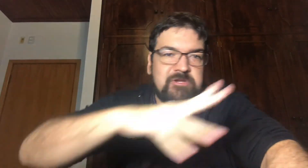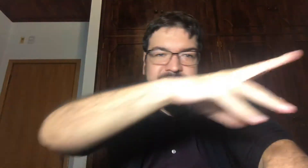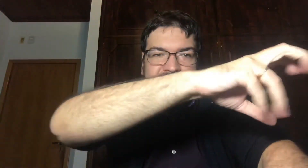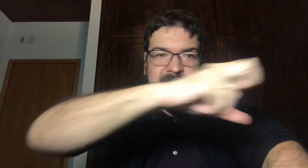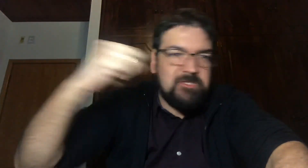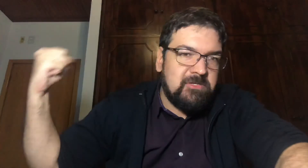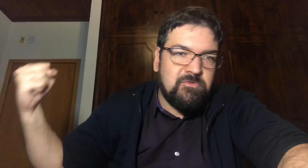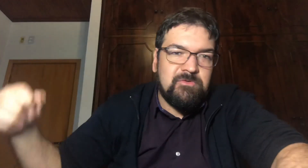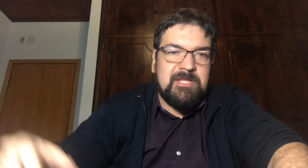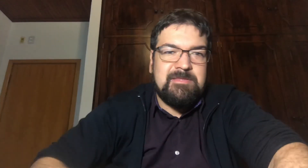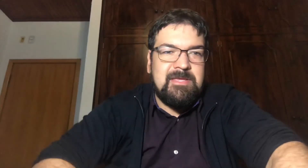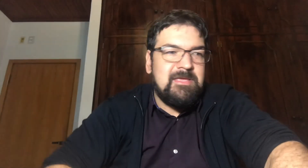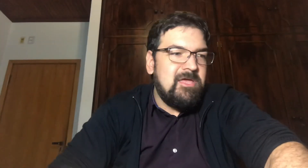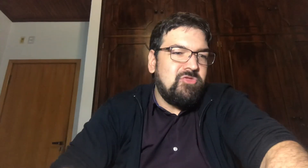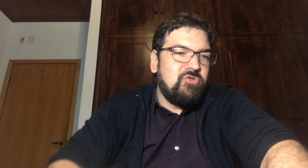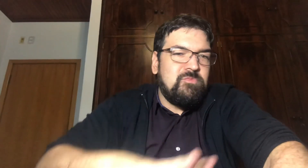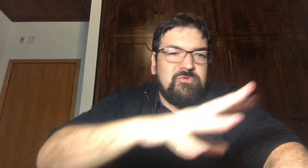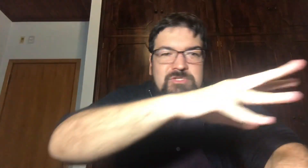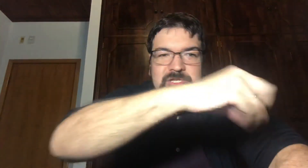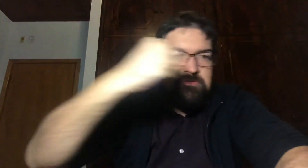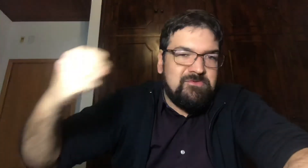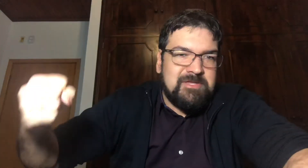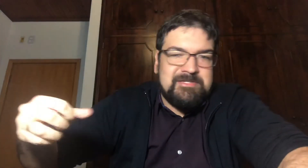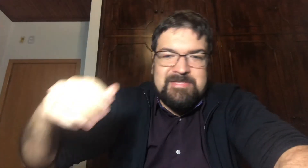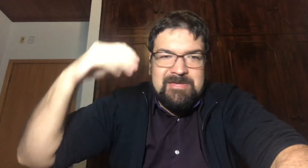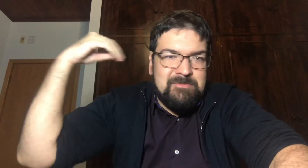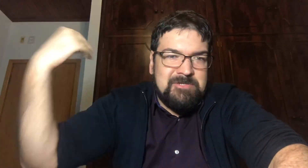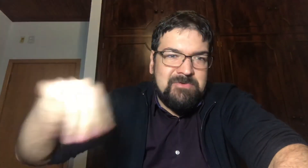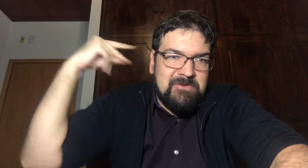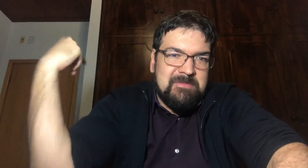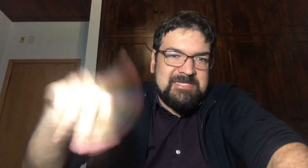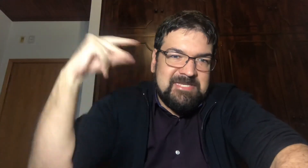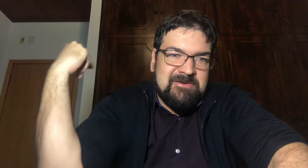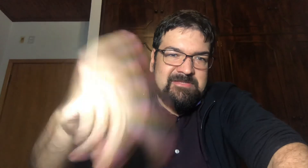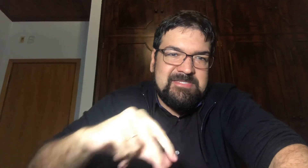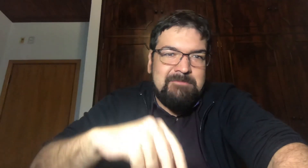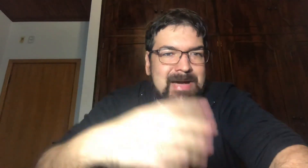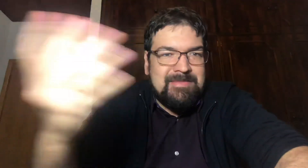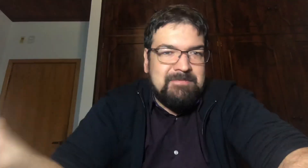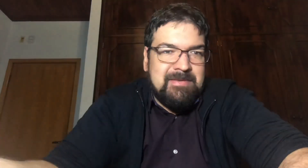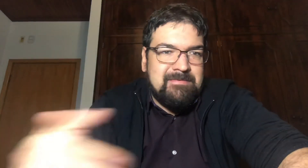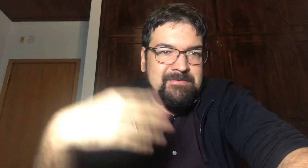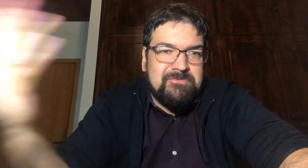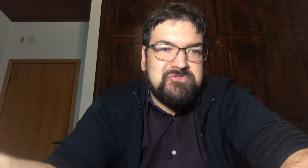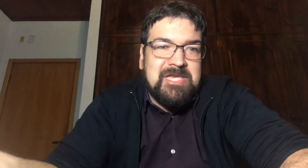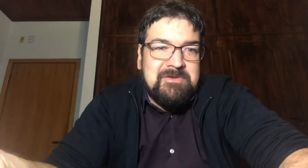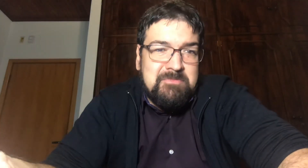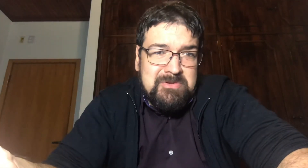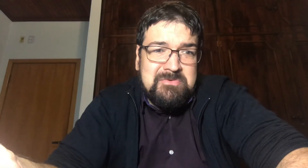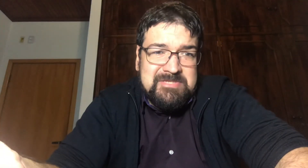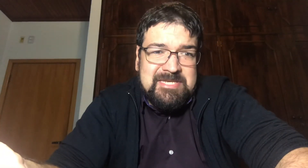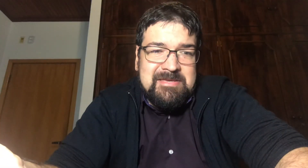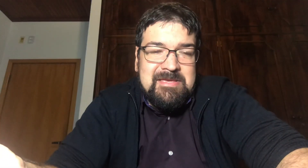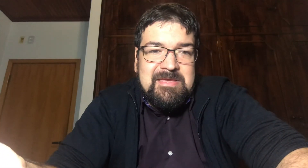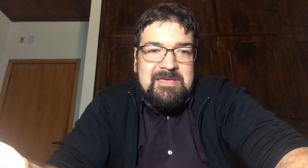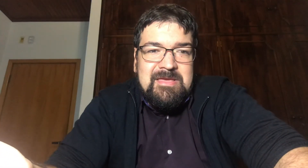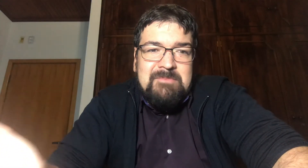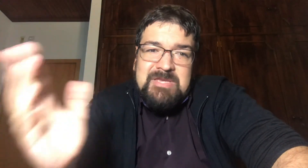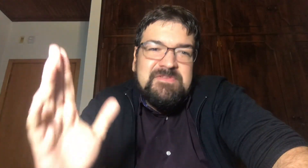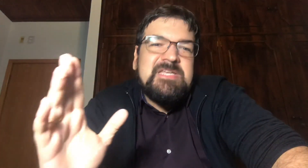Rockefeller Tire tudo Que ele tem Todo mundo Tire tudo Que eles tem E o bitcoin Começa A desabar Também Não sei O que pode Acontecer Mas fica